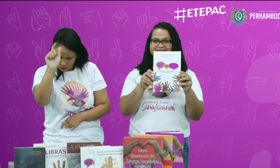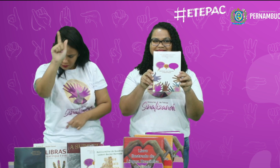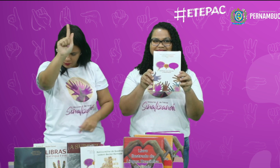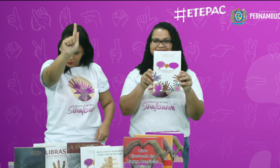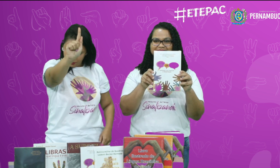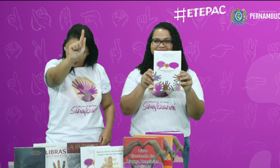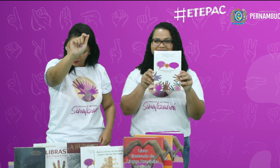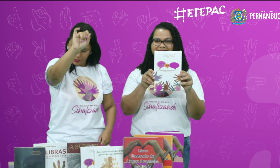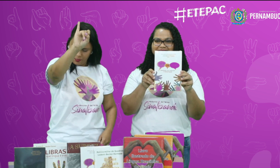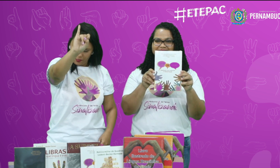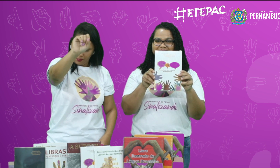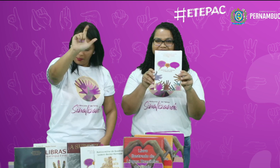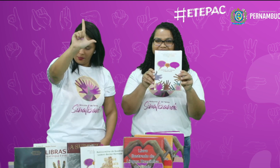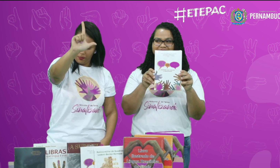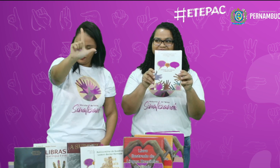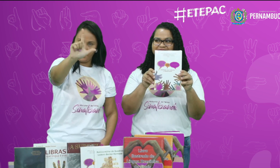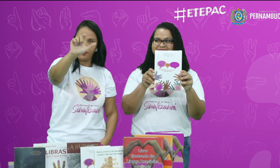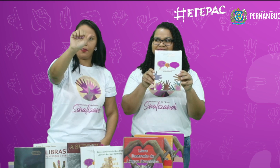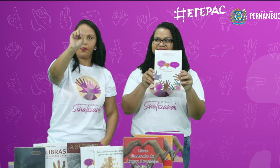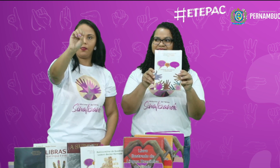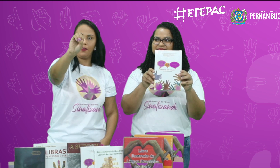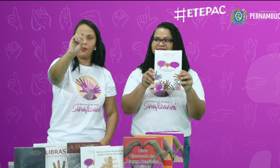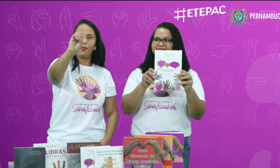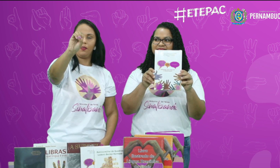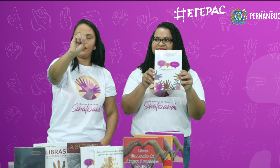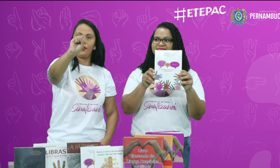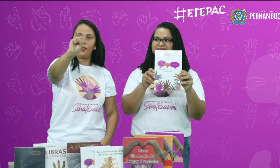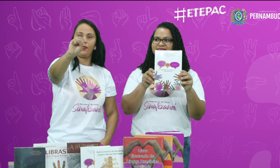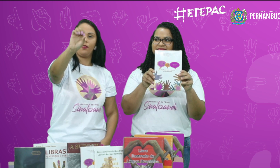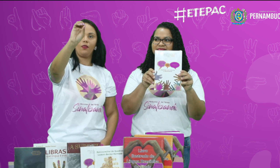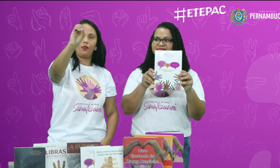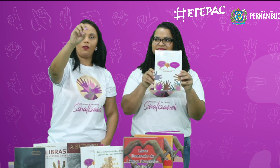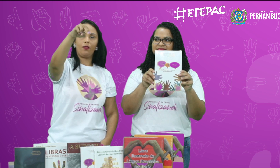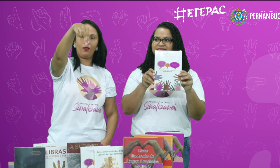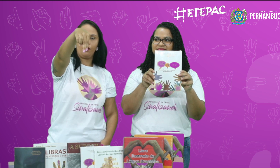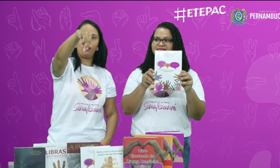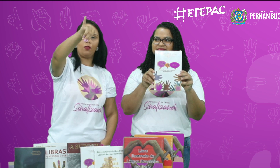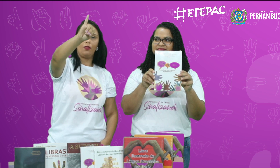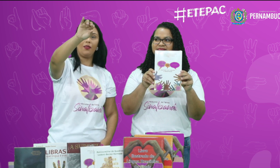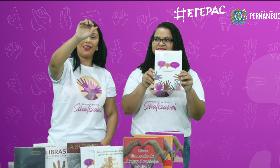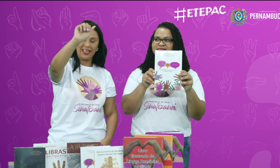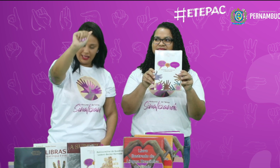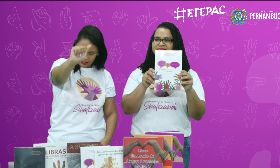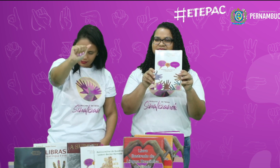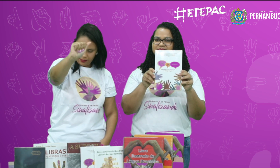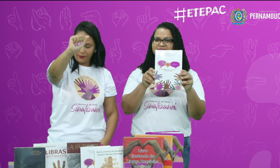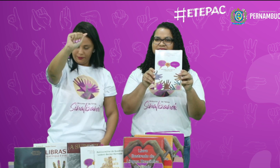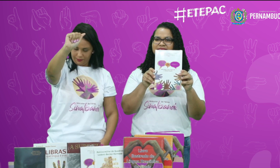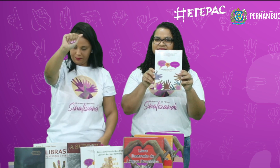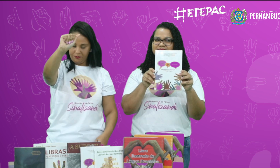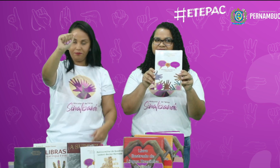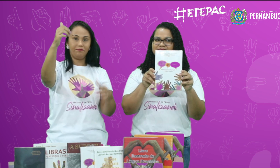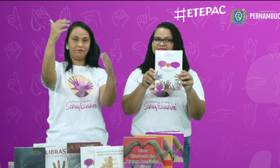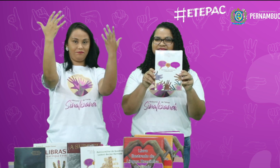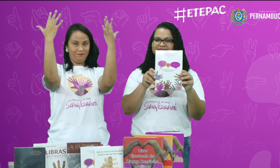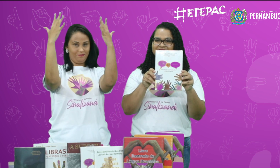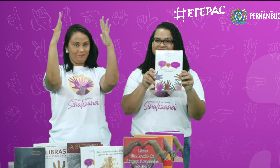Novamente. Gil... Gil... Sônia. Gilsonia. Muito bem.